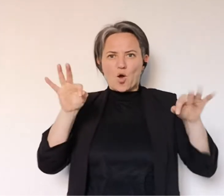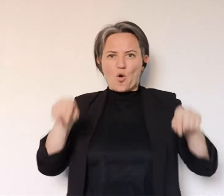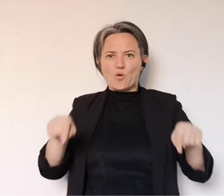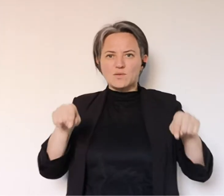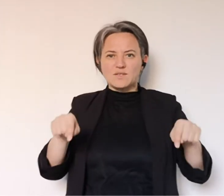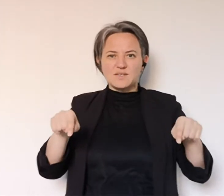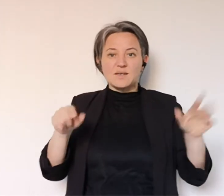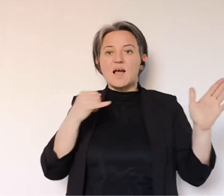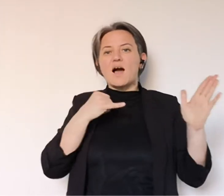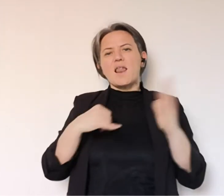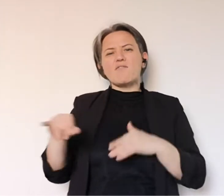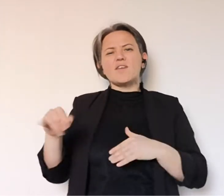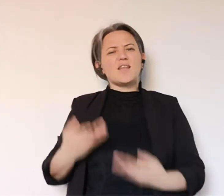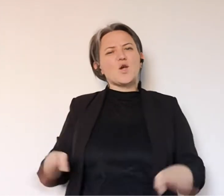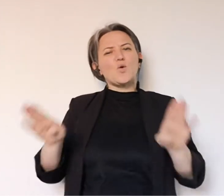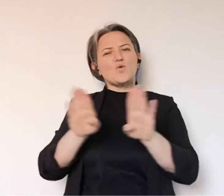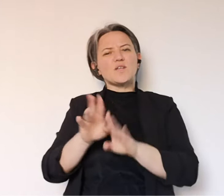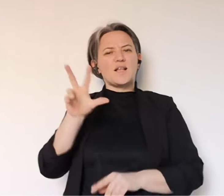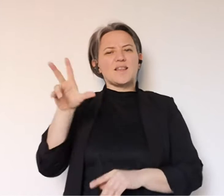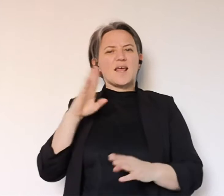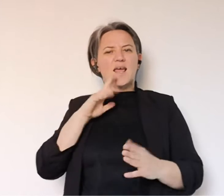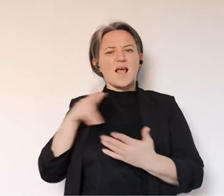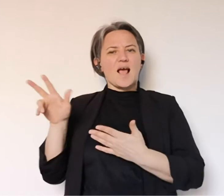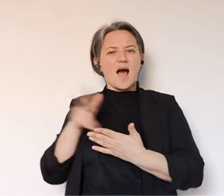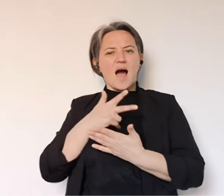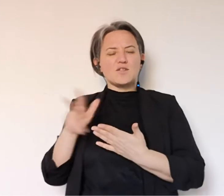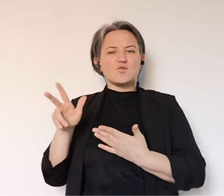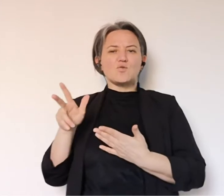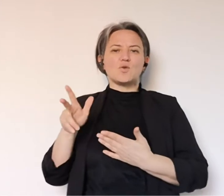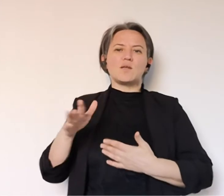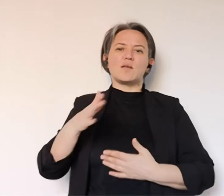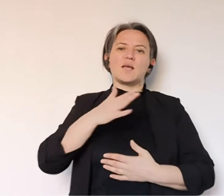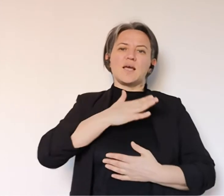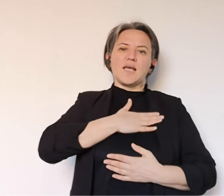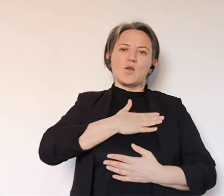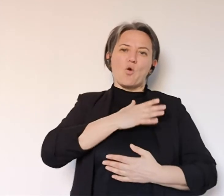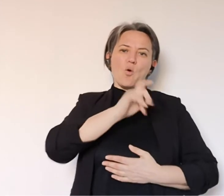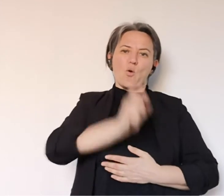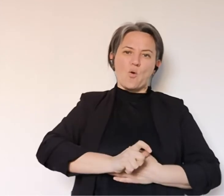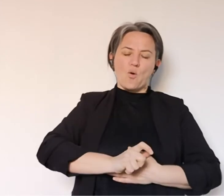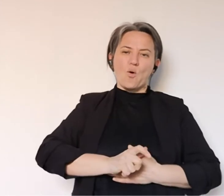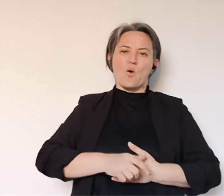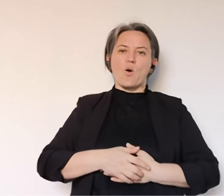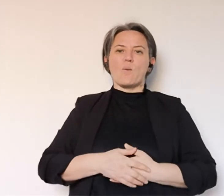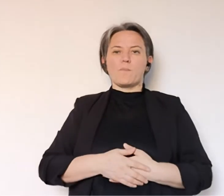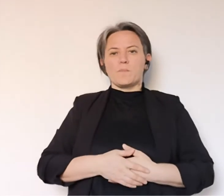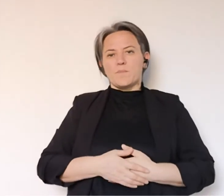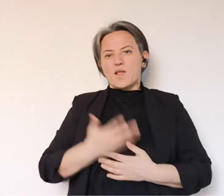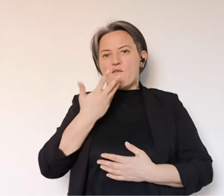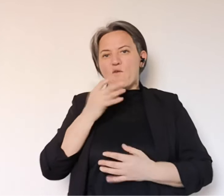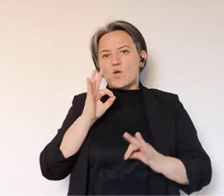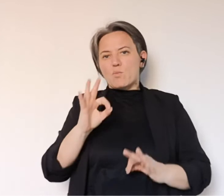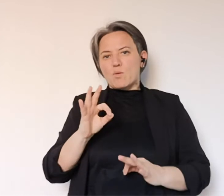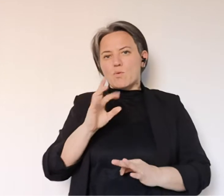nonché storico che si è chiuso con quelle tre canzoni tra cui ovviamente l